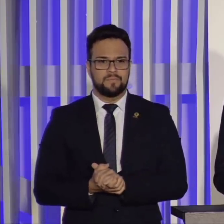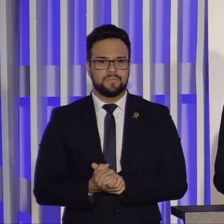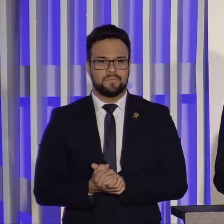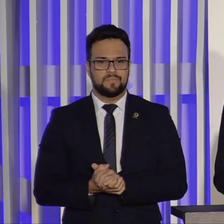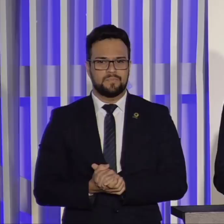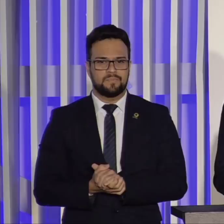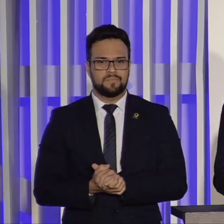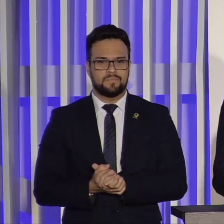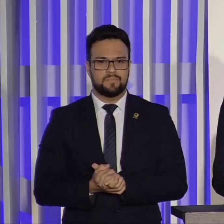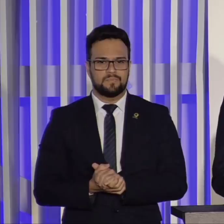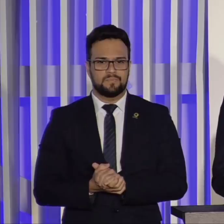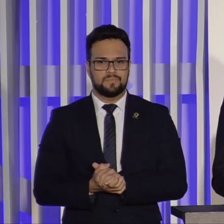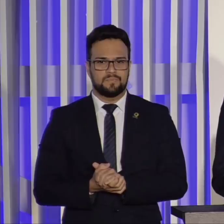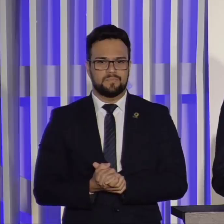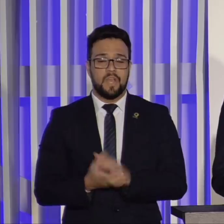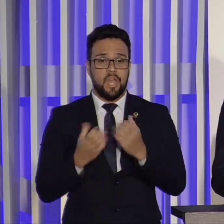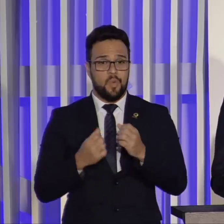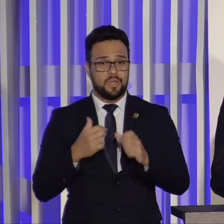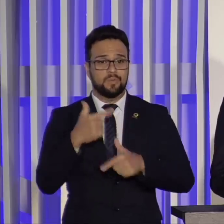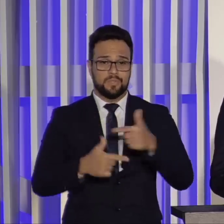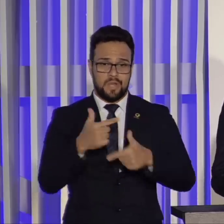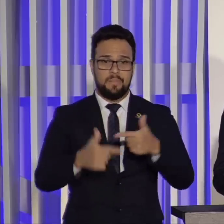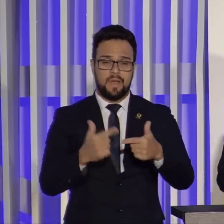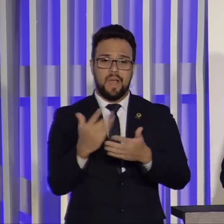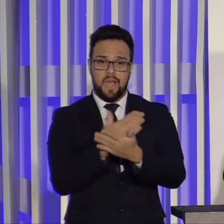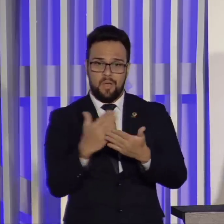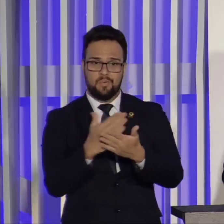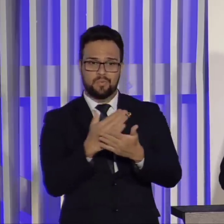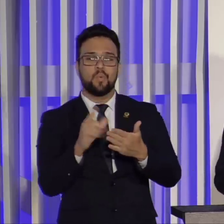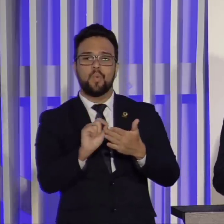os precederam, como aqui, ao Bano Franco.